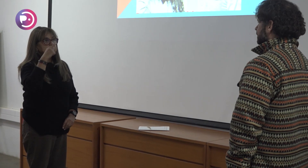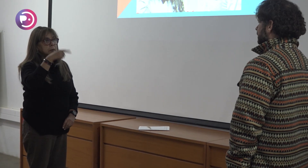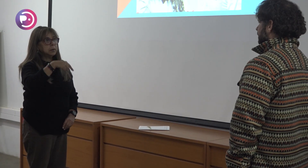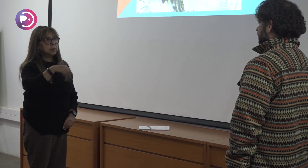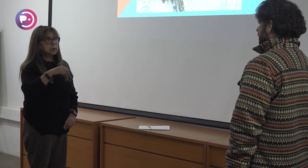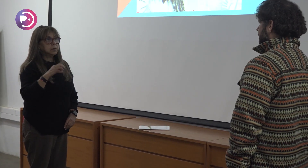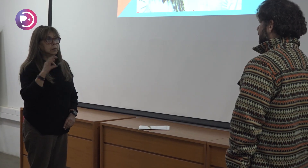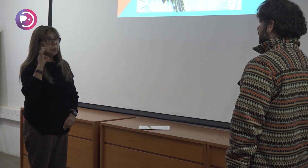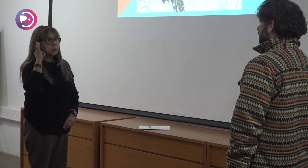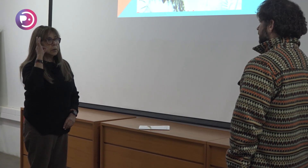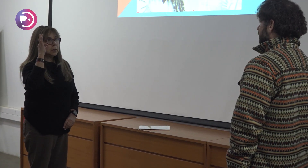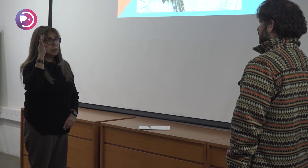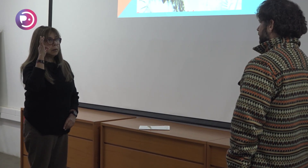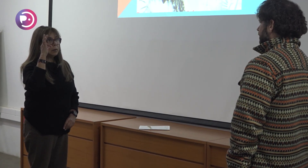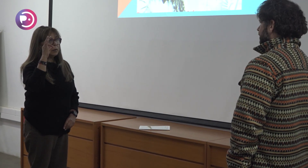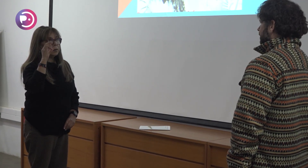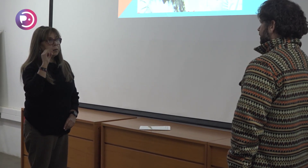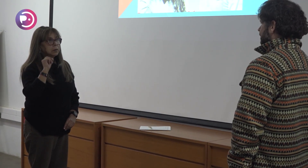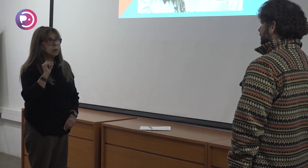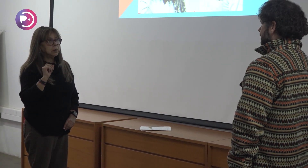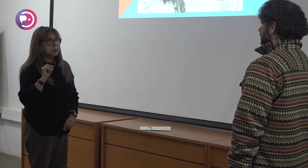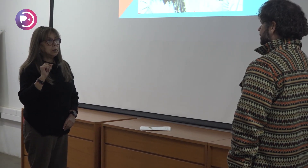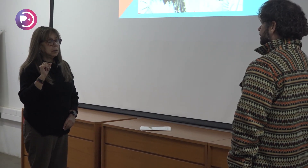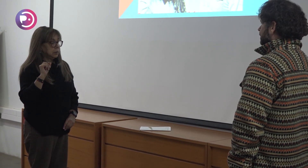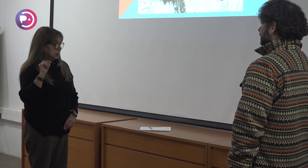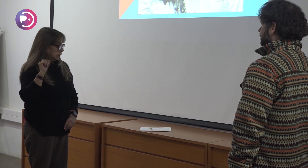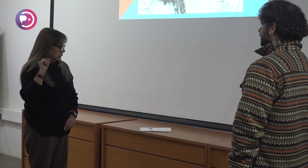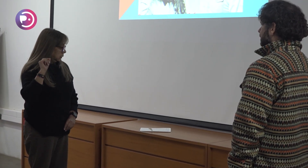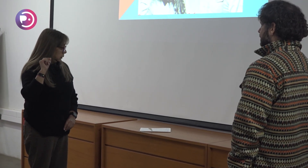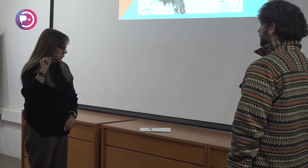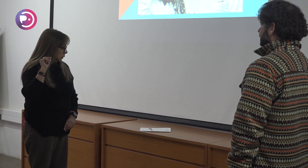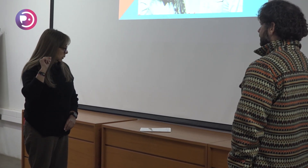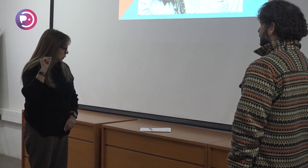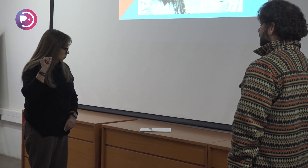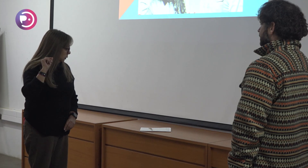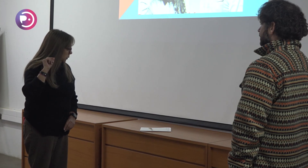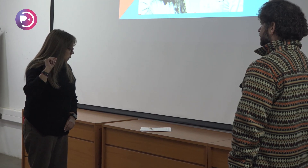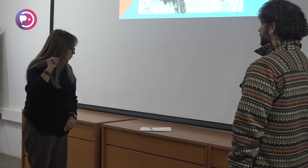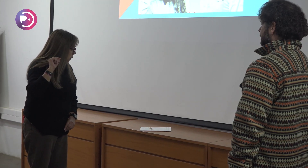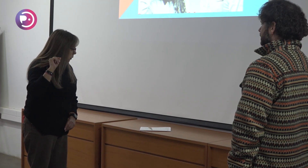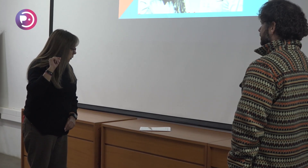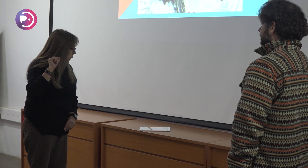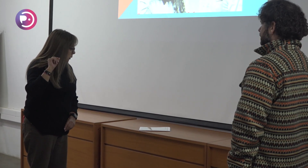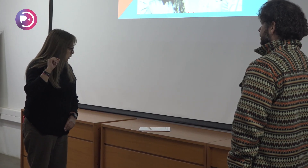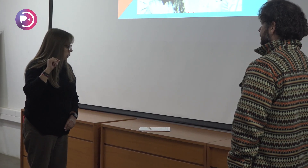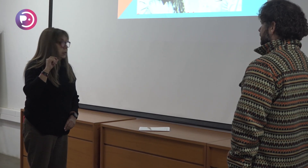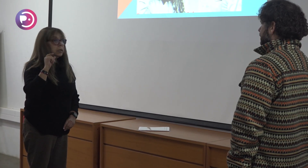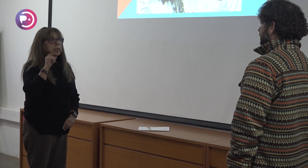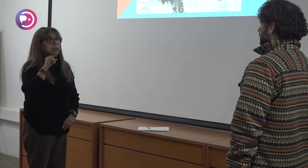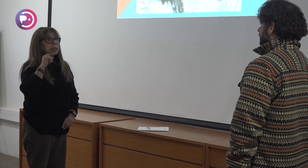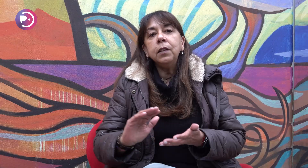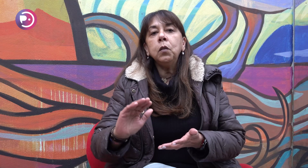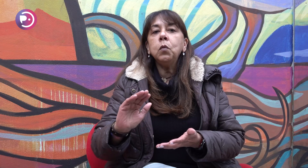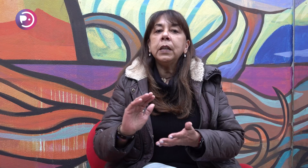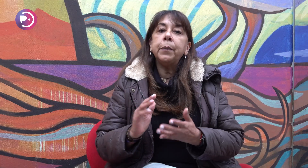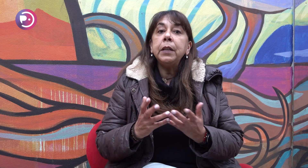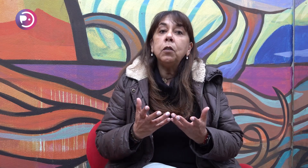estoy preparando o pavimentando un camino